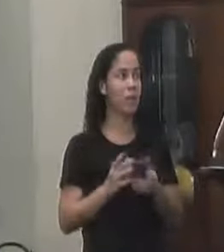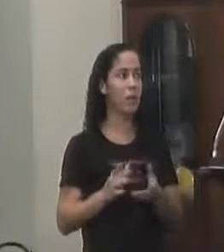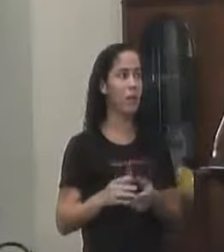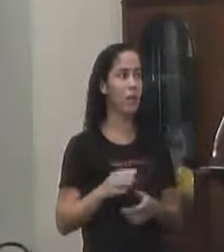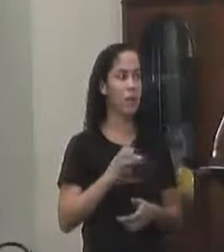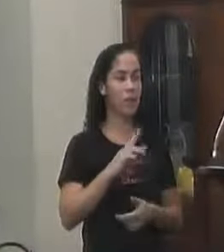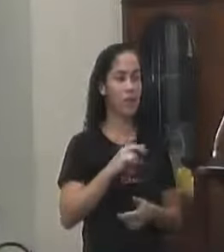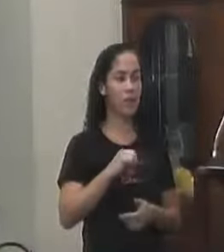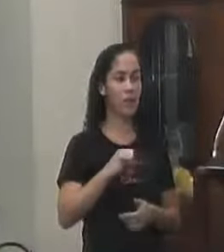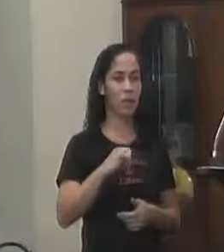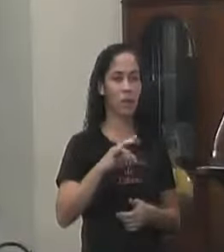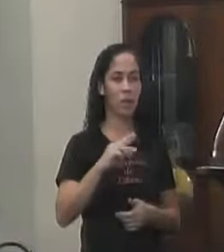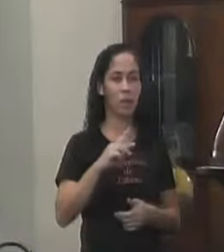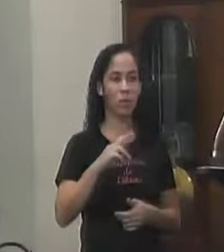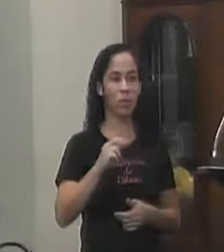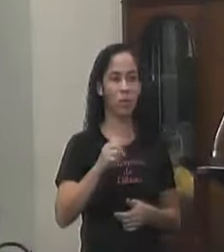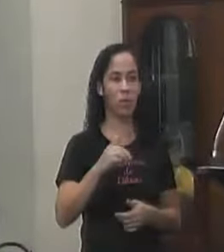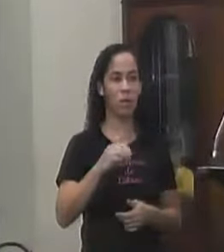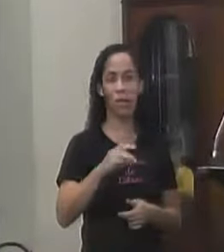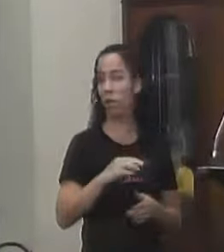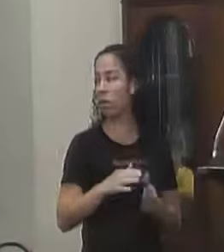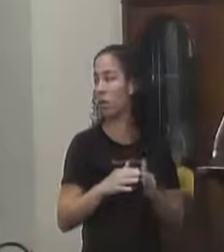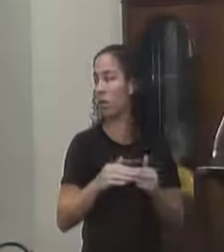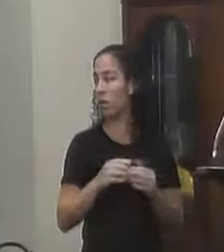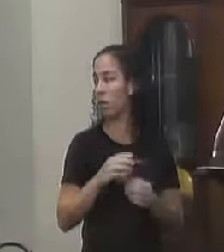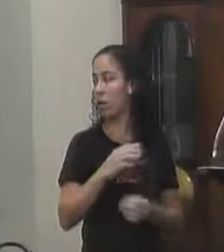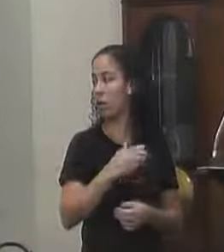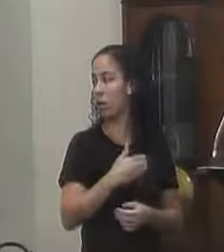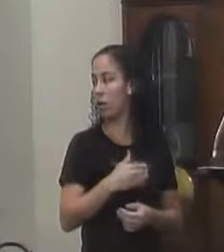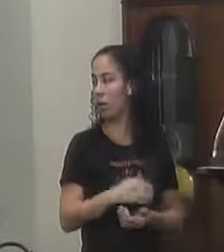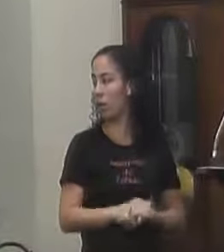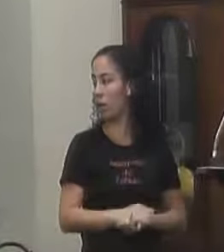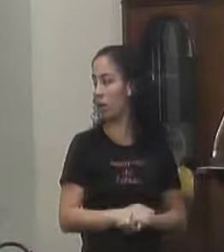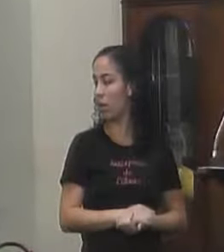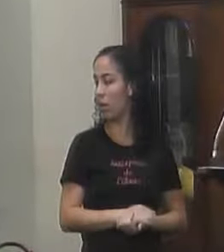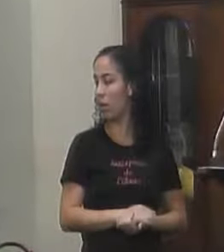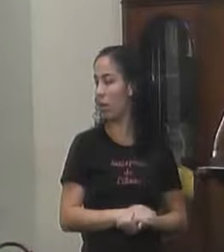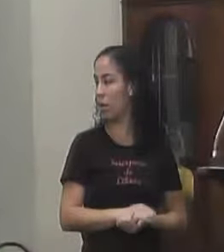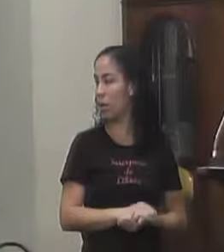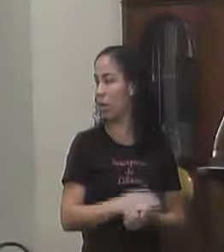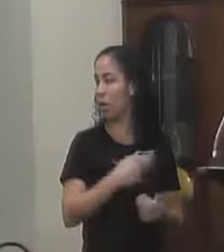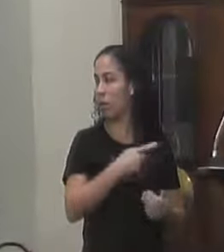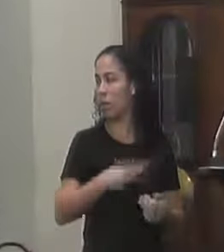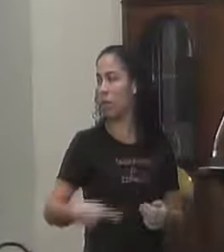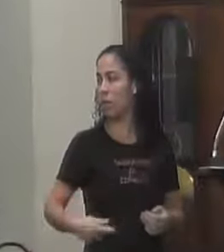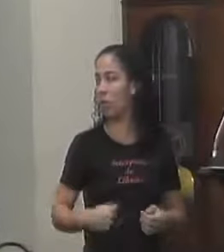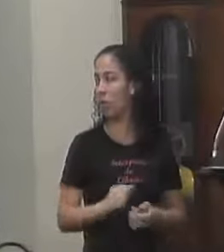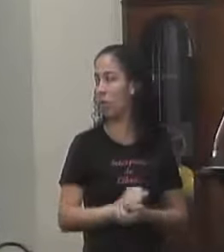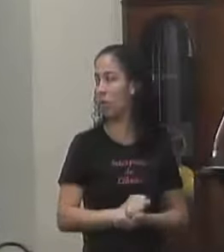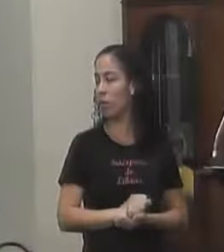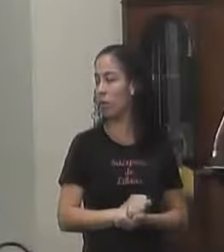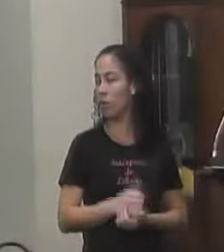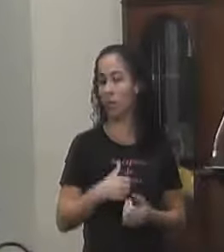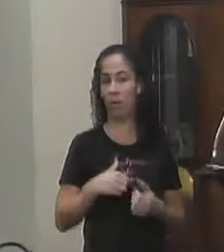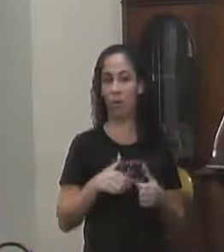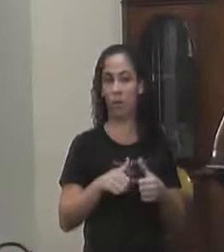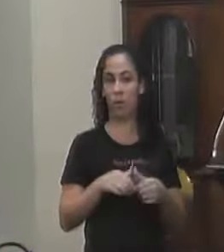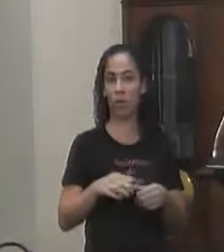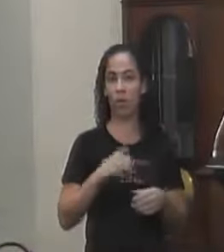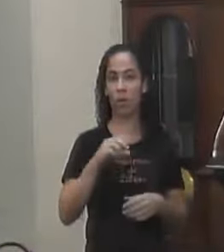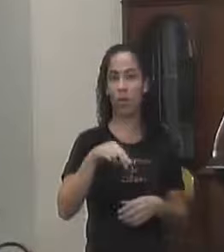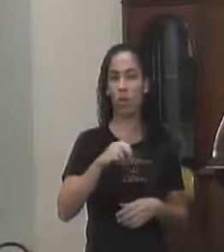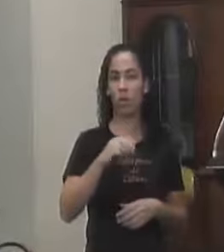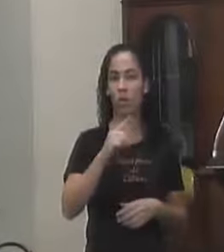trituradora De galhos Pela ordem Pode ir Senhor presidente Eu estava no gabinete